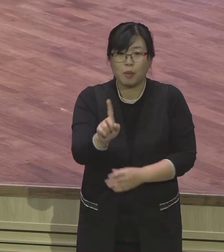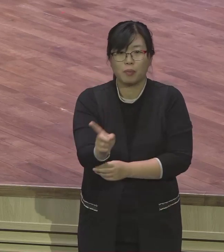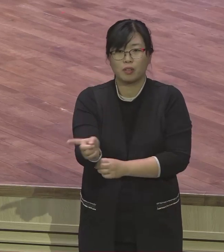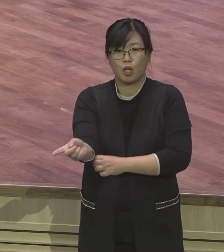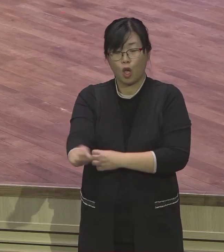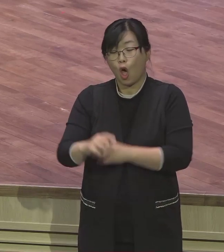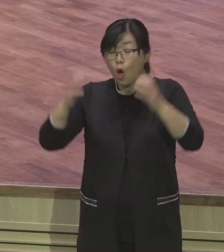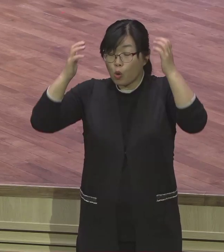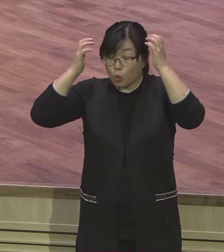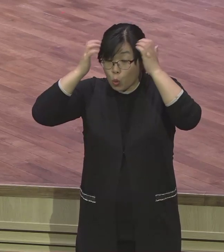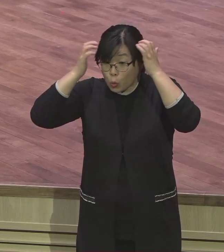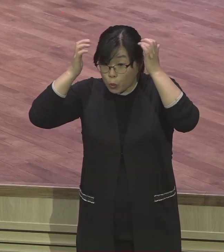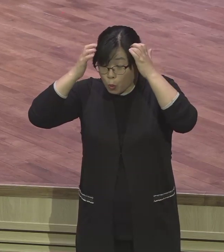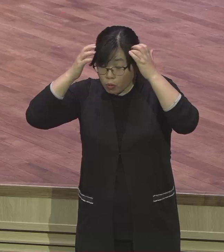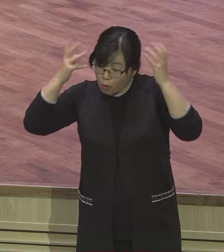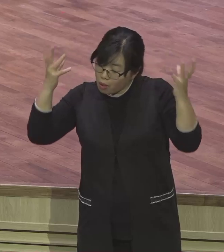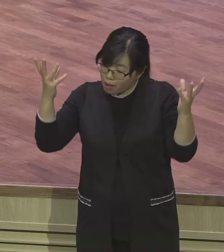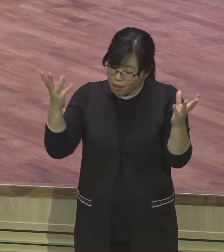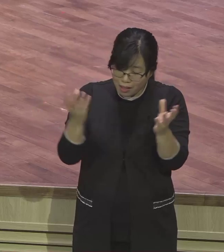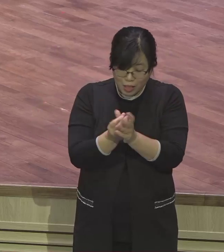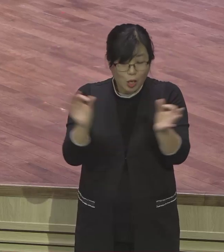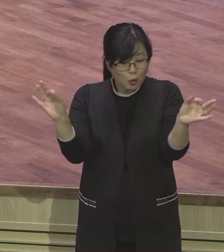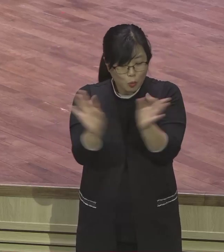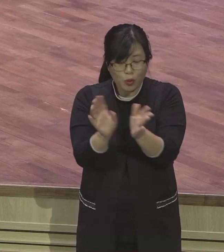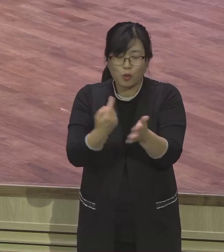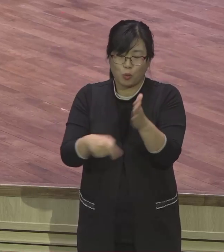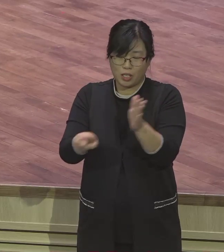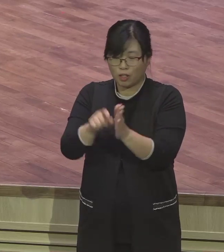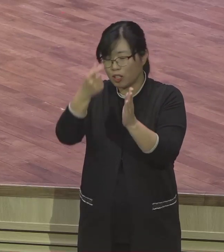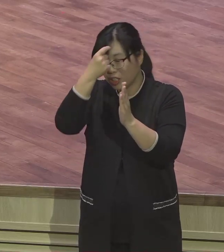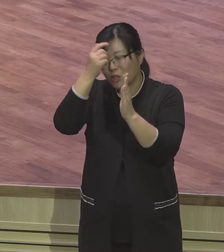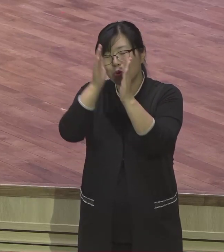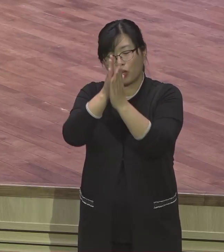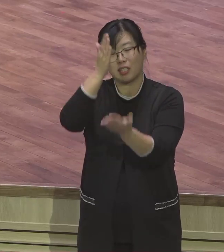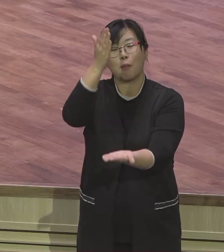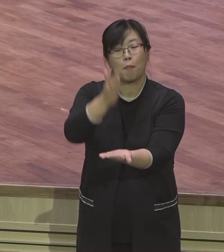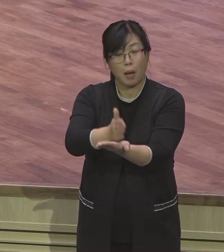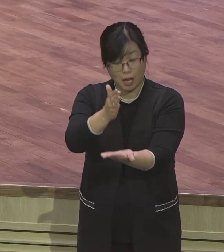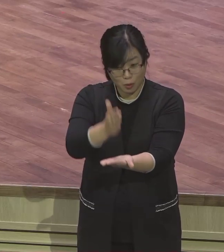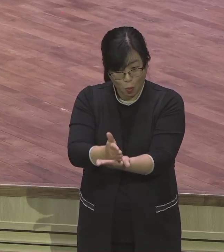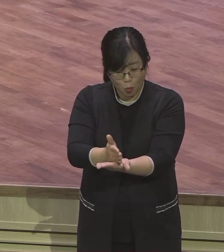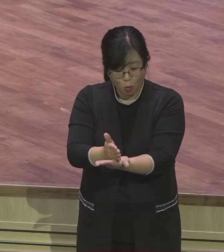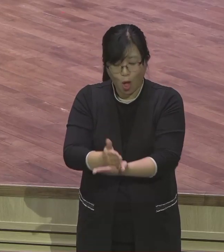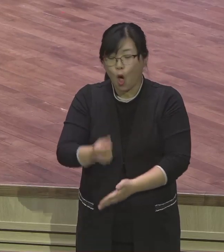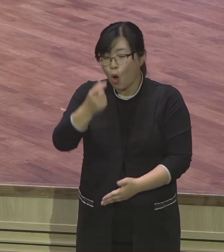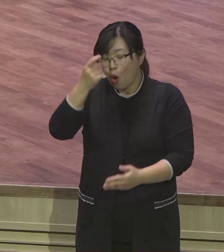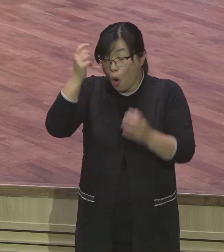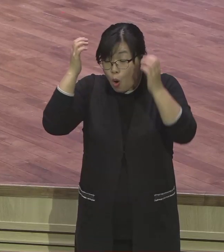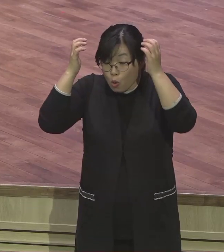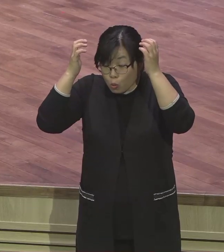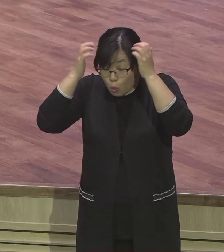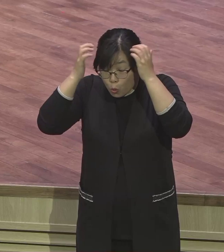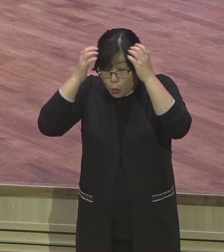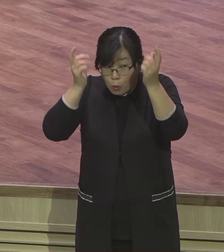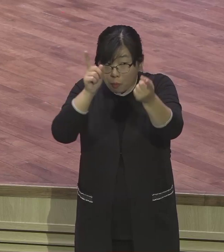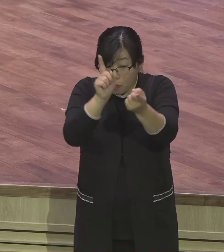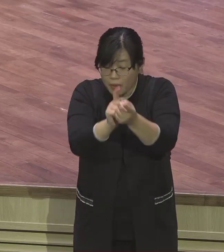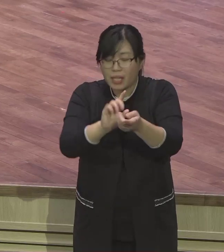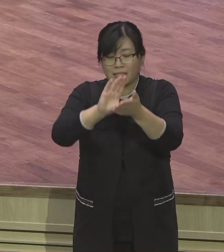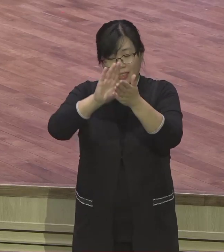것보다는 고통의 전환을 위해서 기도하는 것이 훨씬 더 위대한 일이다 무슨 말입니까 문제와 사건 앞에서